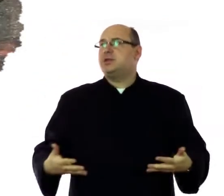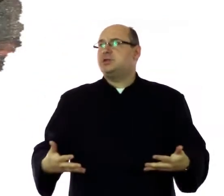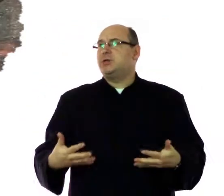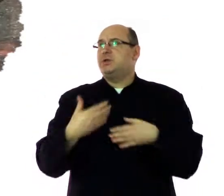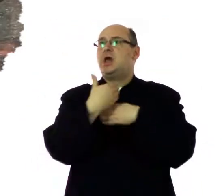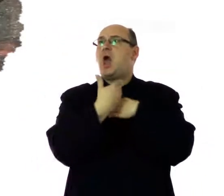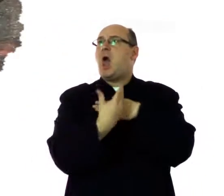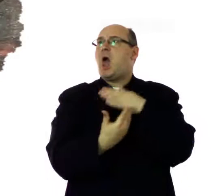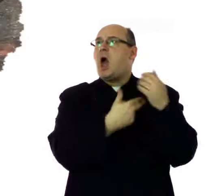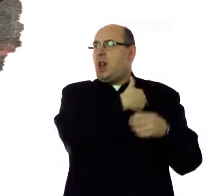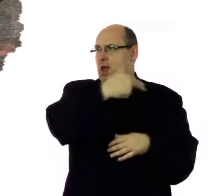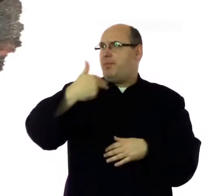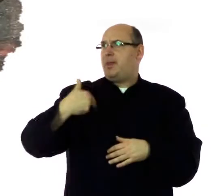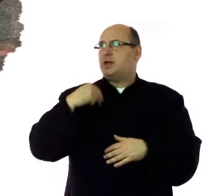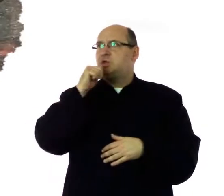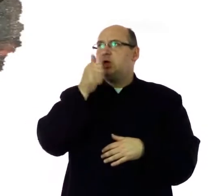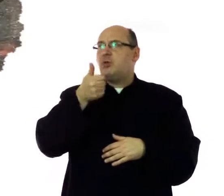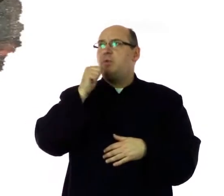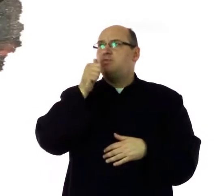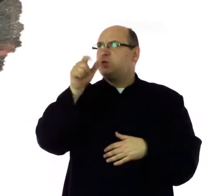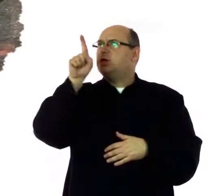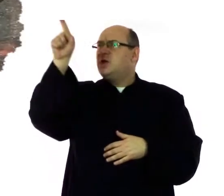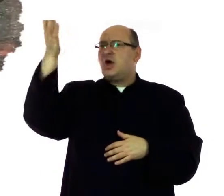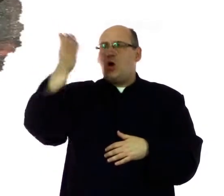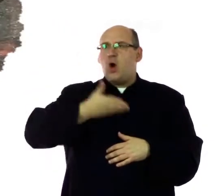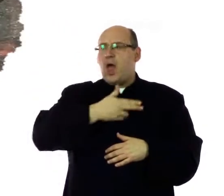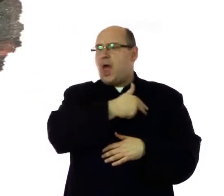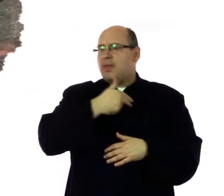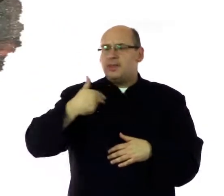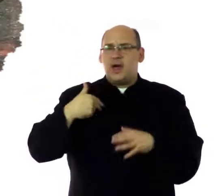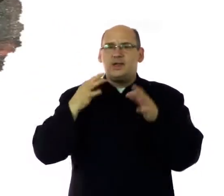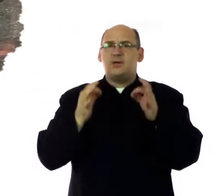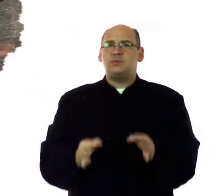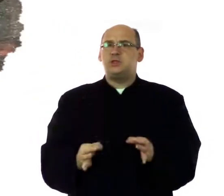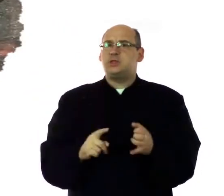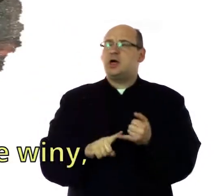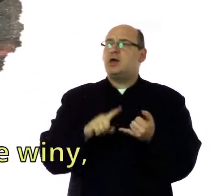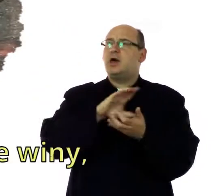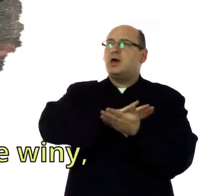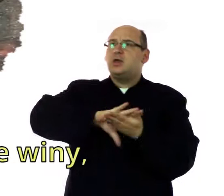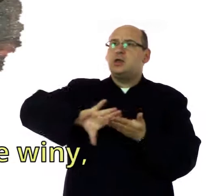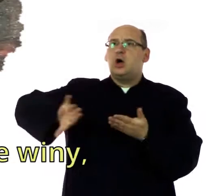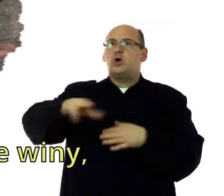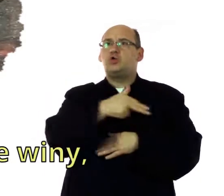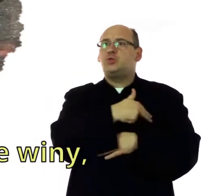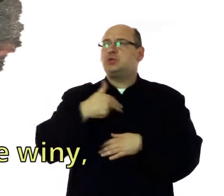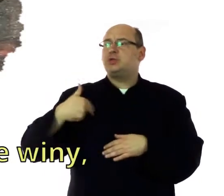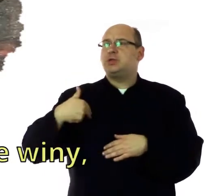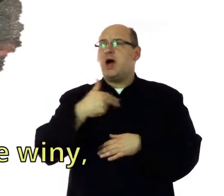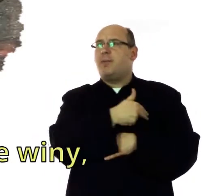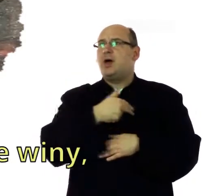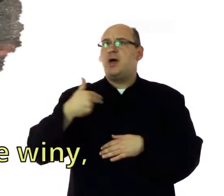tak i na ziemi. Chleba naszego powszedniego daj nam dzisiaj i